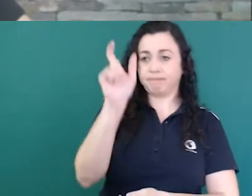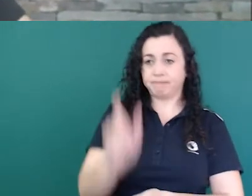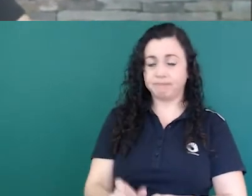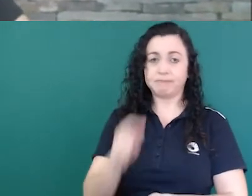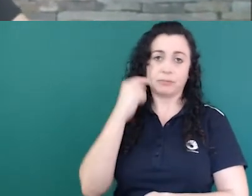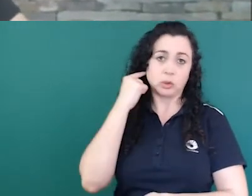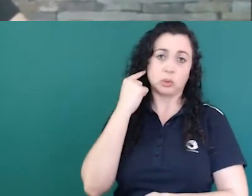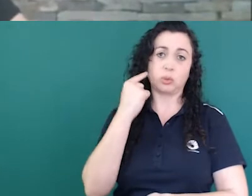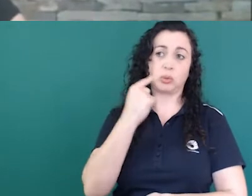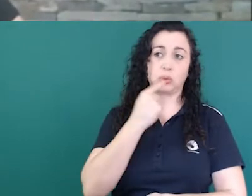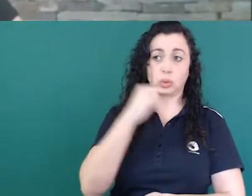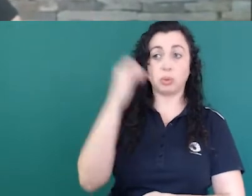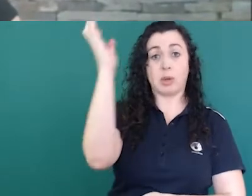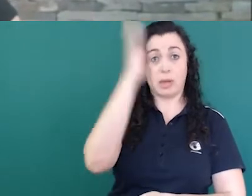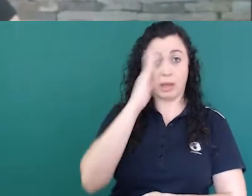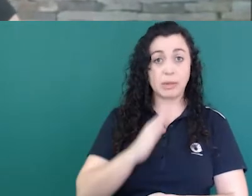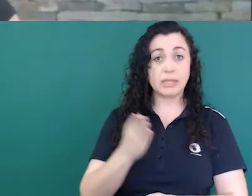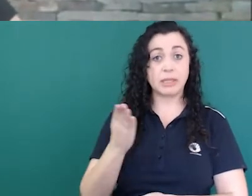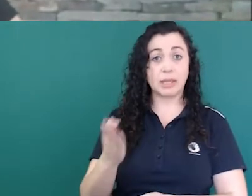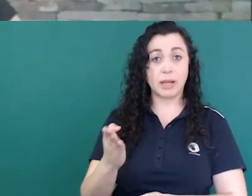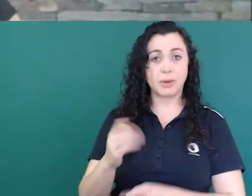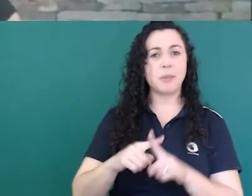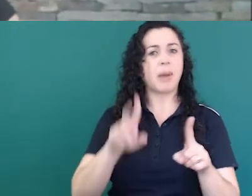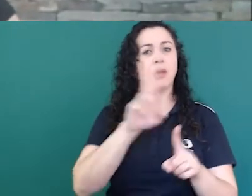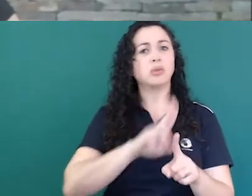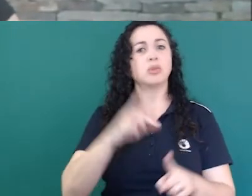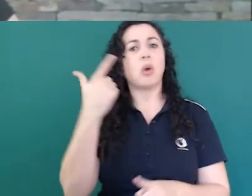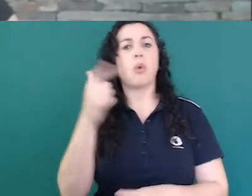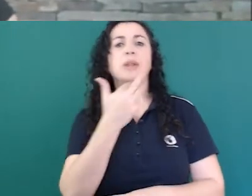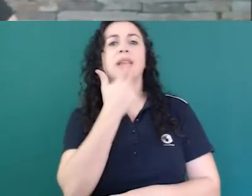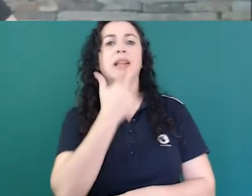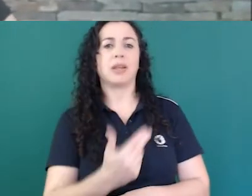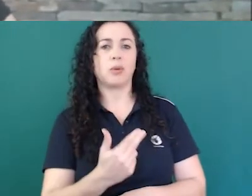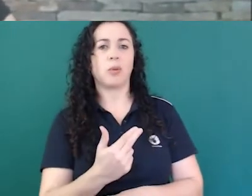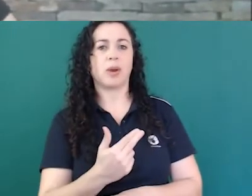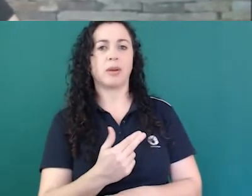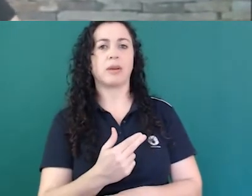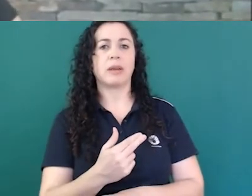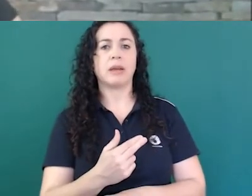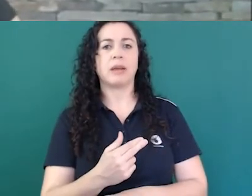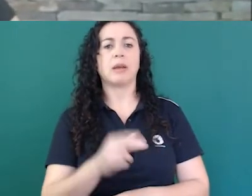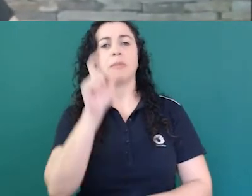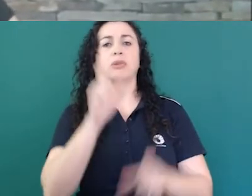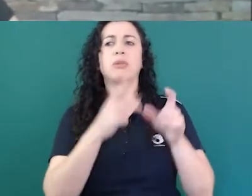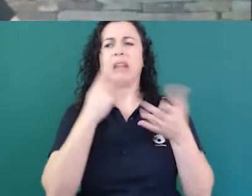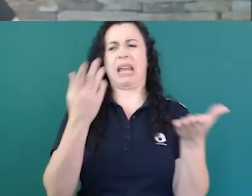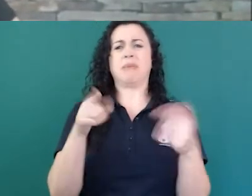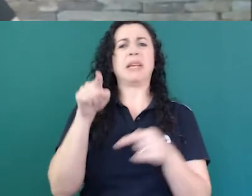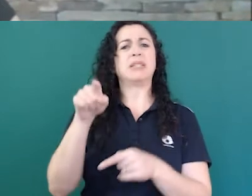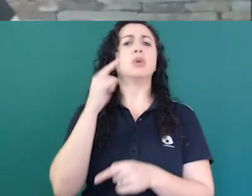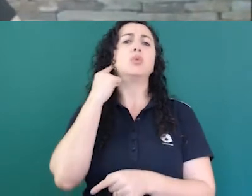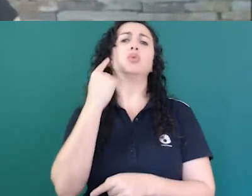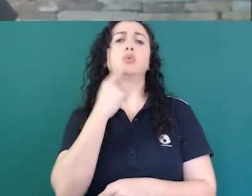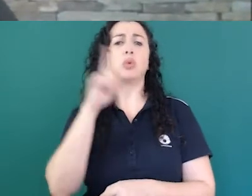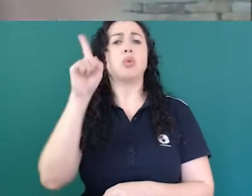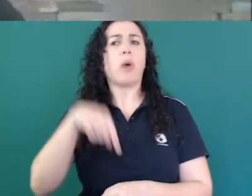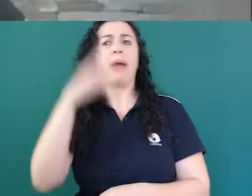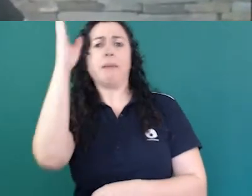uma outra língua que eu já ouvi muito mas ele é um sujeito brasileiro nasceu aqui como é que a língua dele é outra